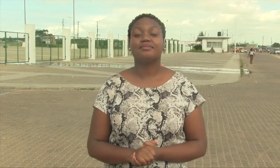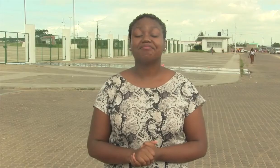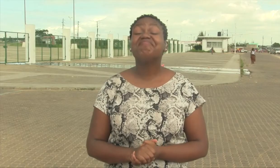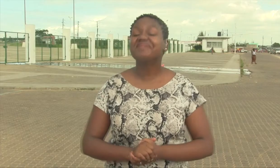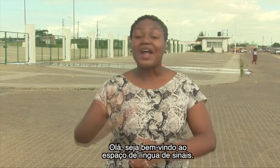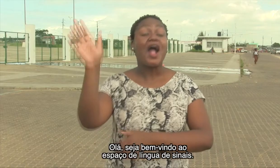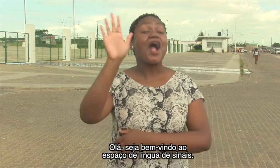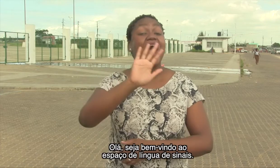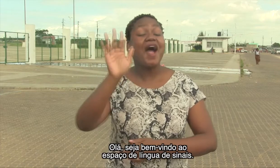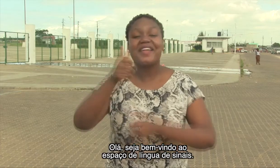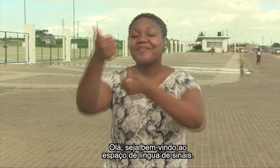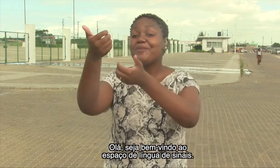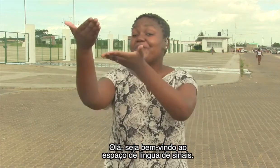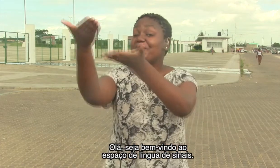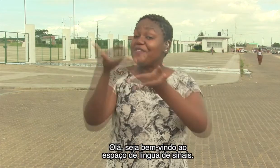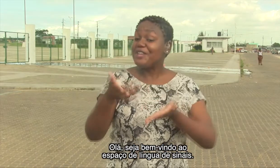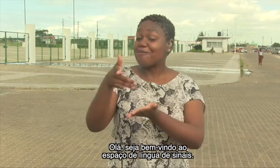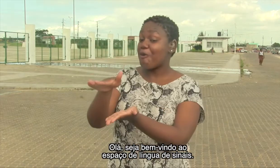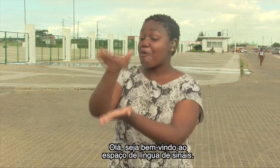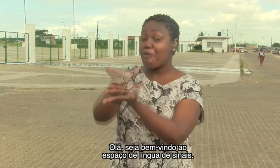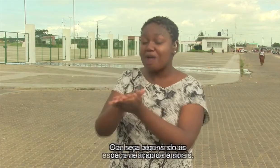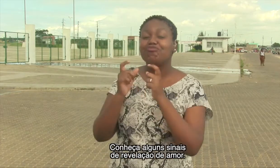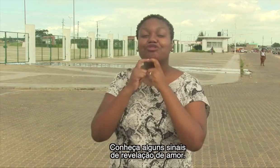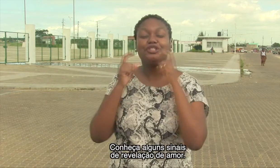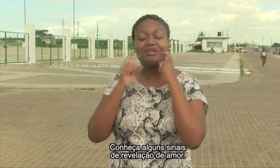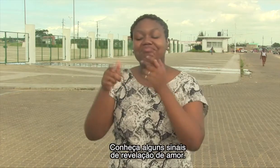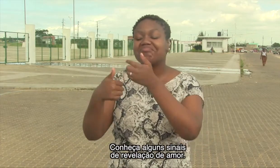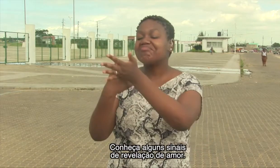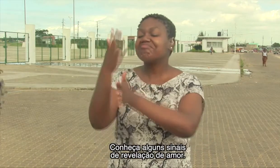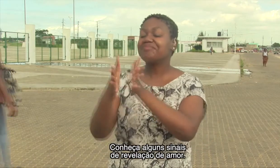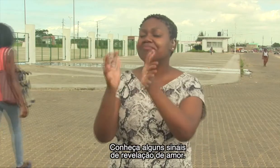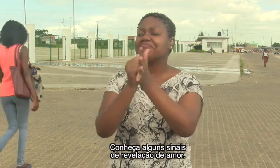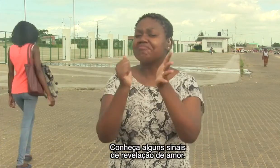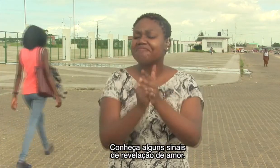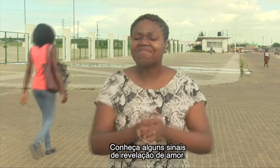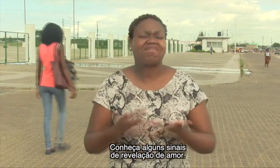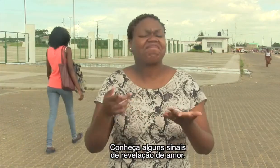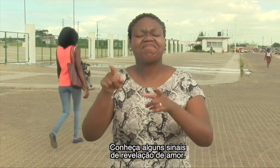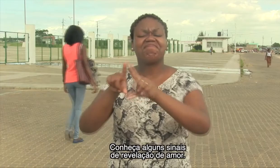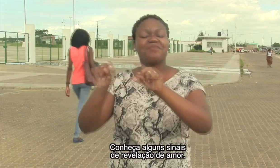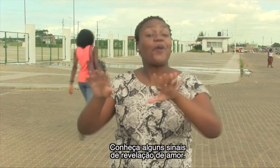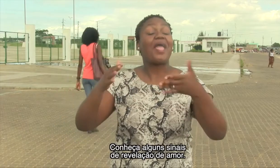Olá, seja bem-vindo ao espaço de Língua de Sinais. Conheça alguns sinais da revelação de amor.